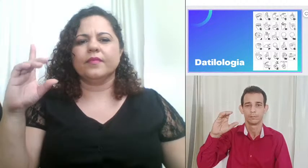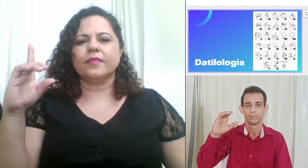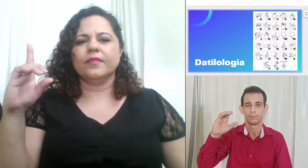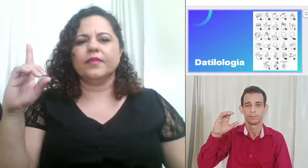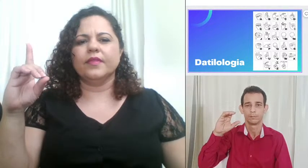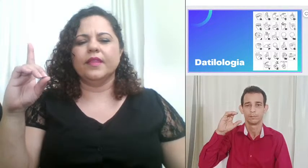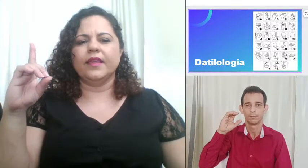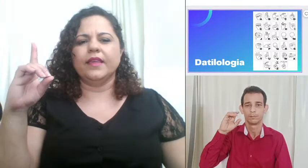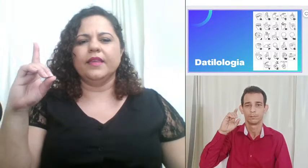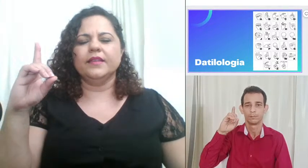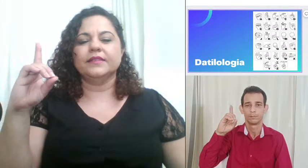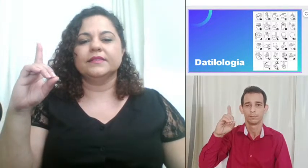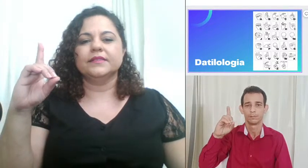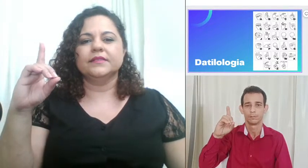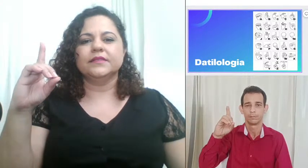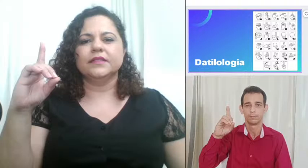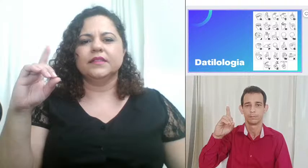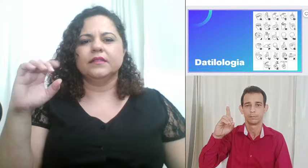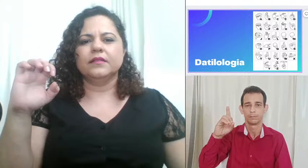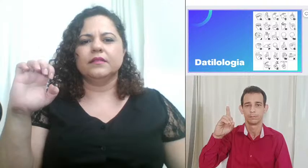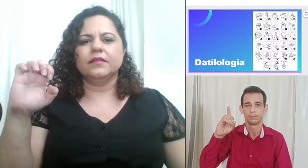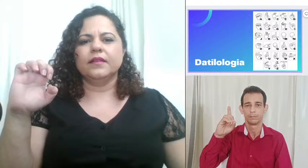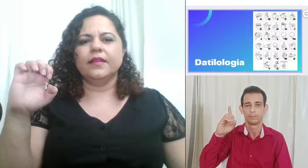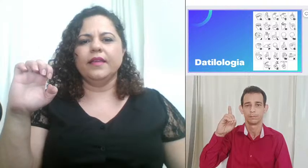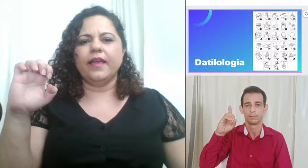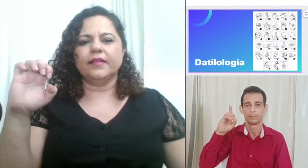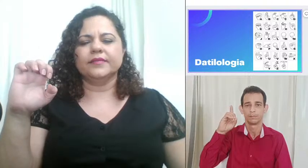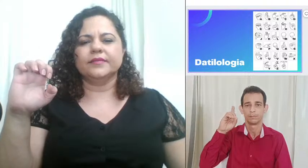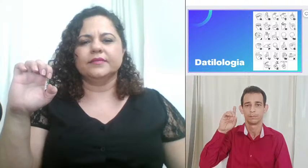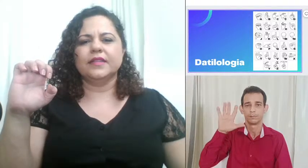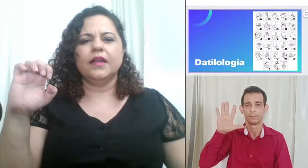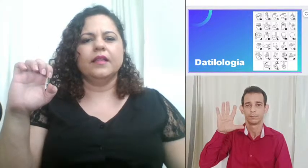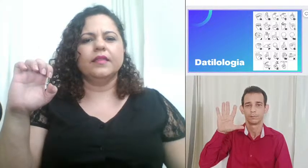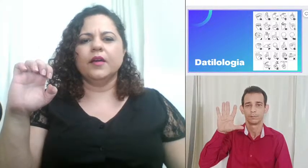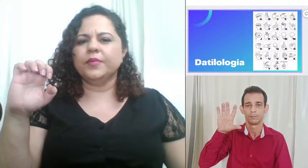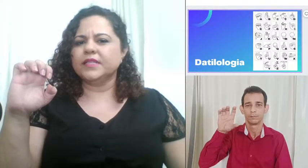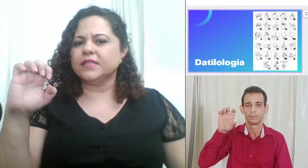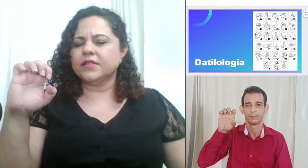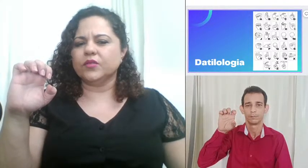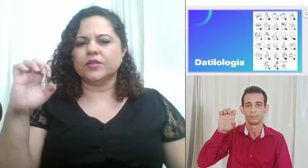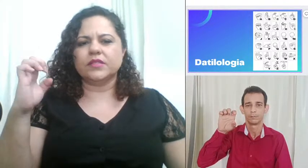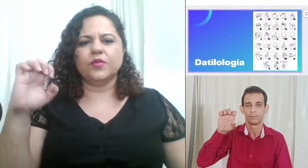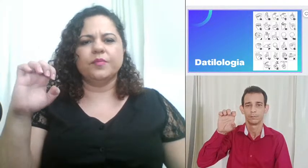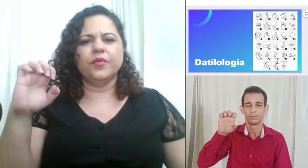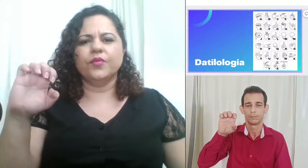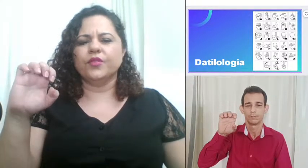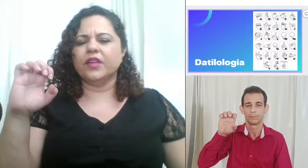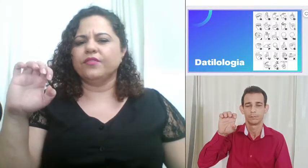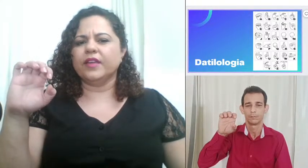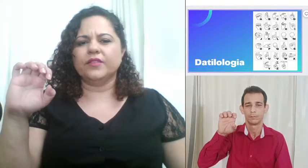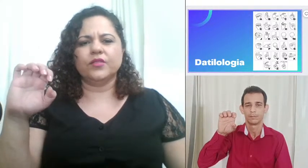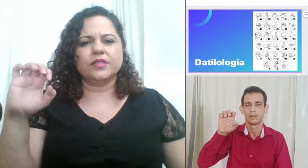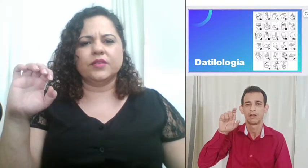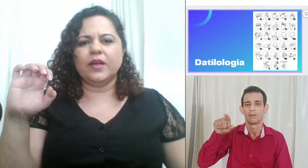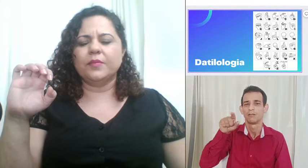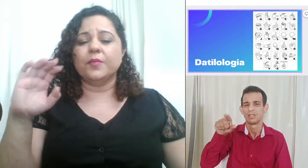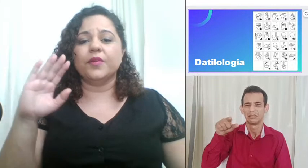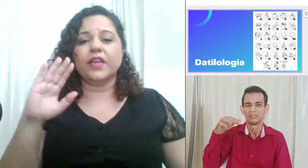D E E não precisa torcer o punho nem ficar torcendo a mão porque